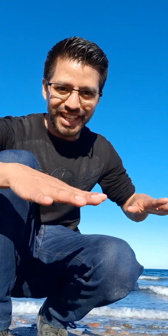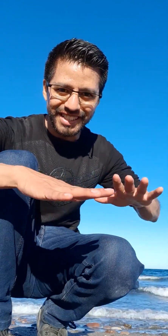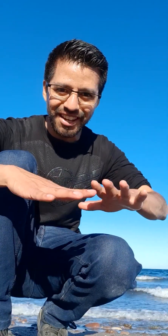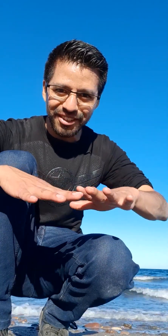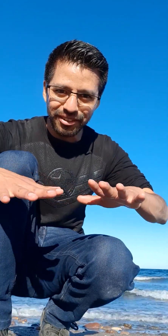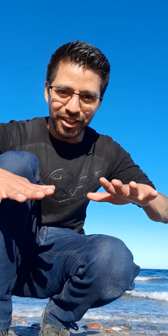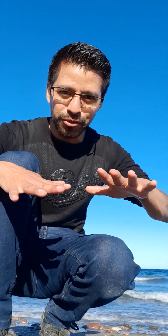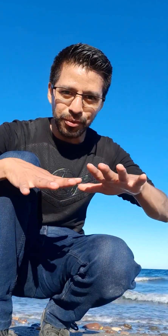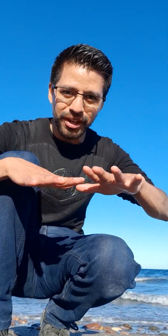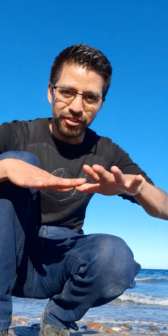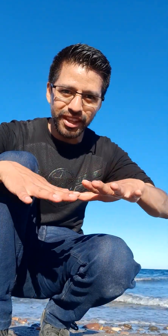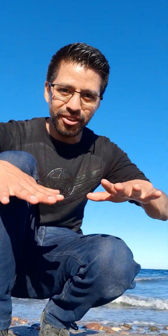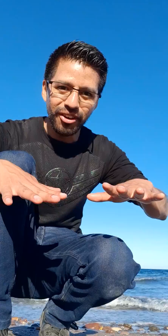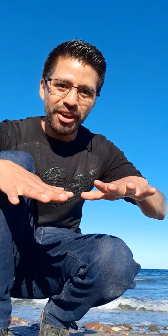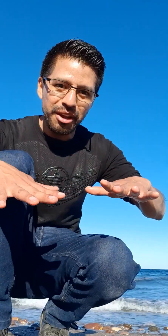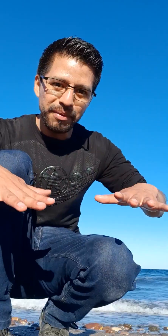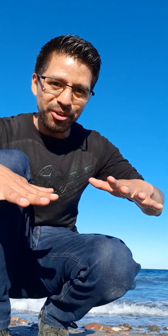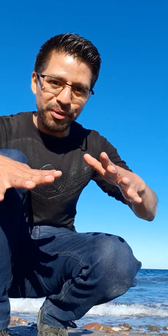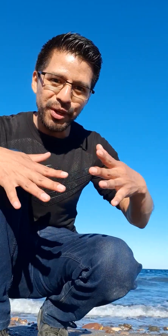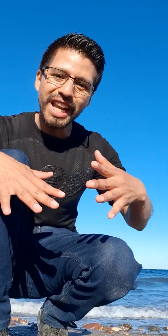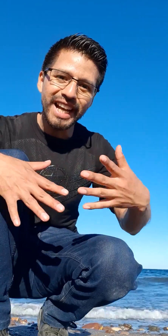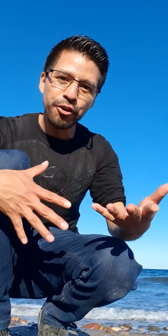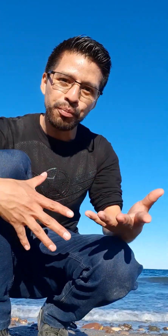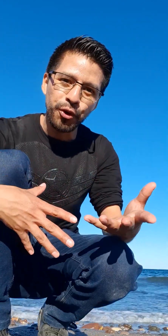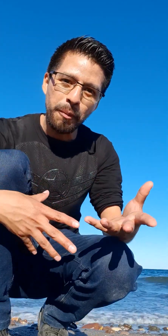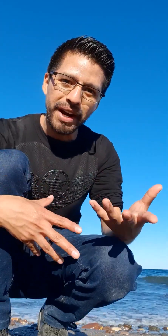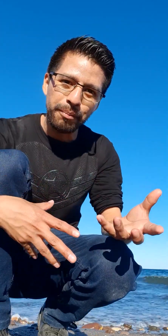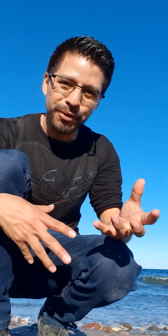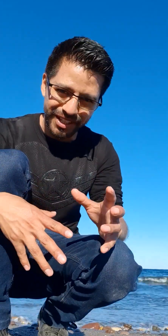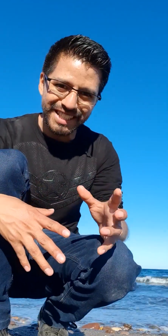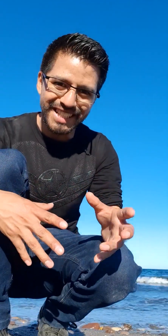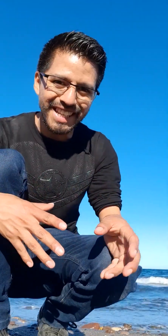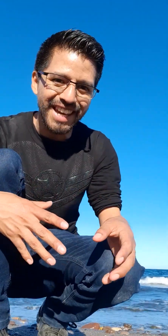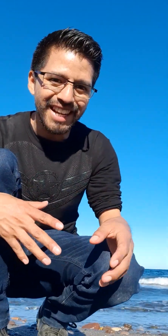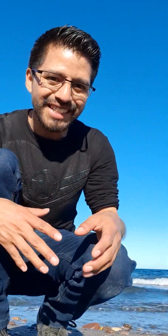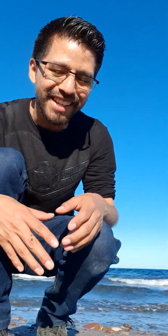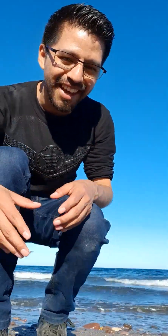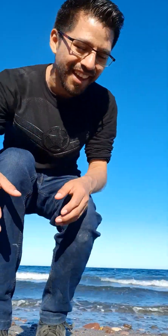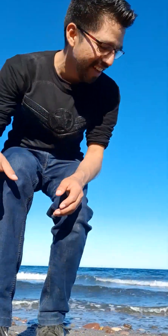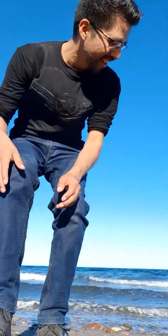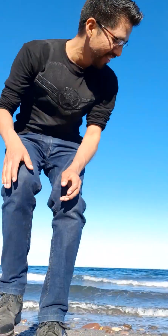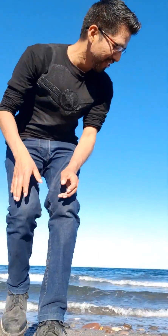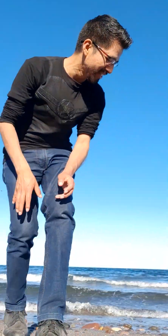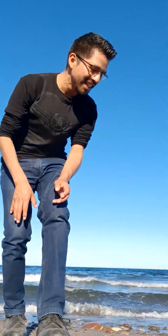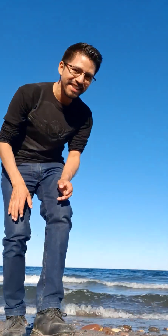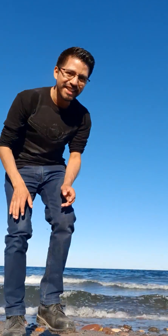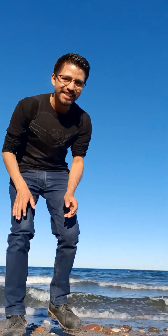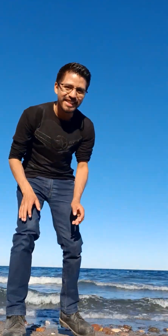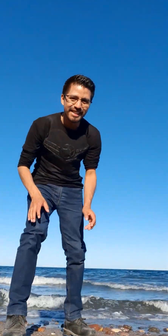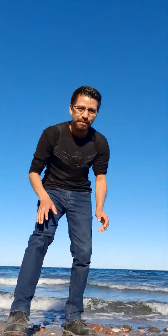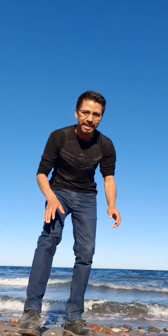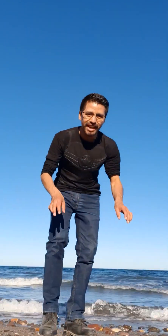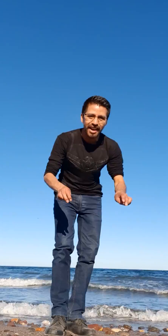alcanza a ver tanto por el video, pero me voy a dejar un poco para poderles enseñar la seña. Entonces es de esta manera.